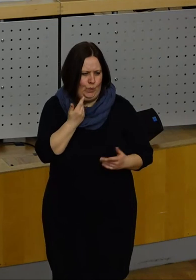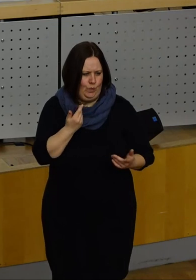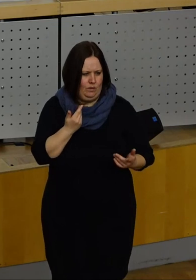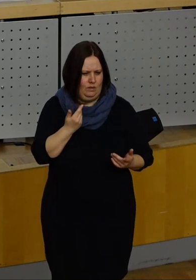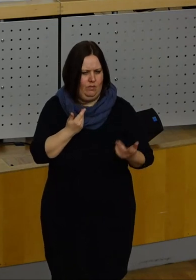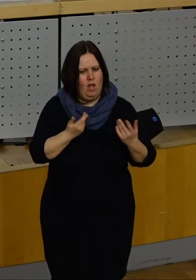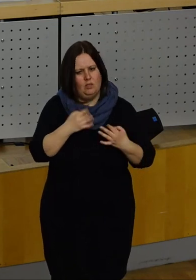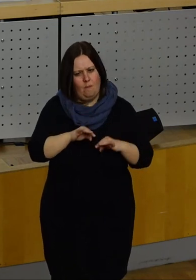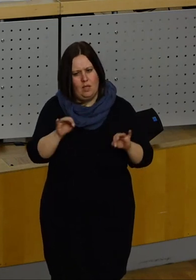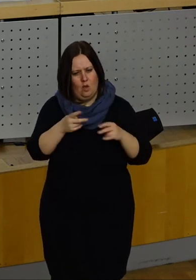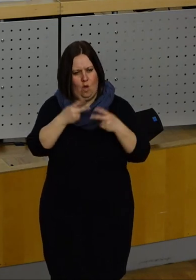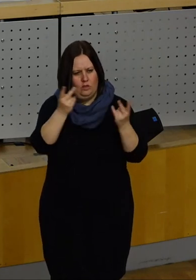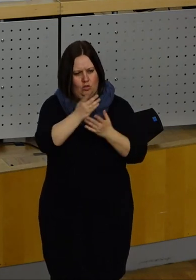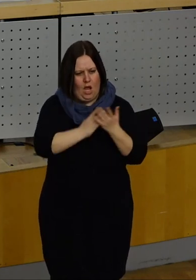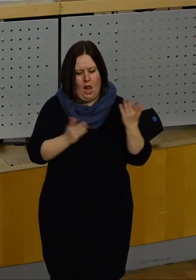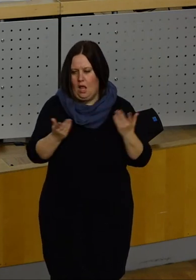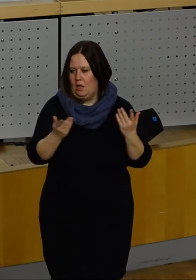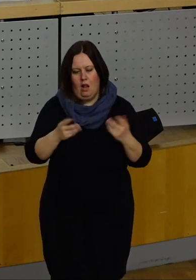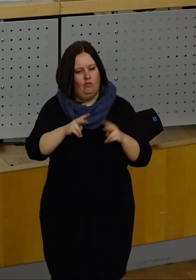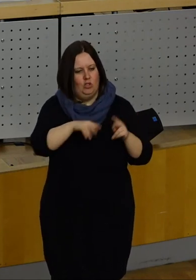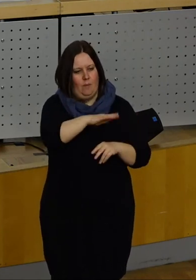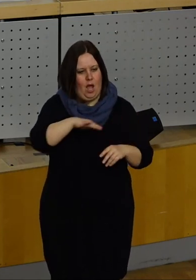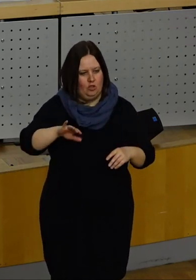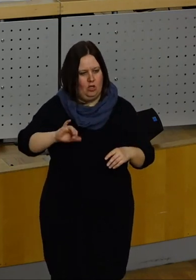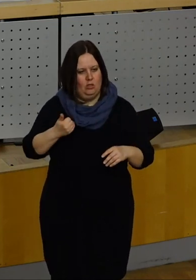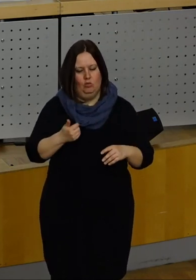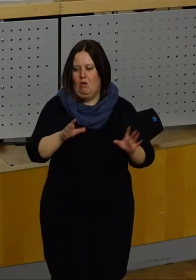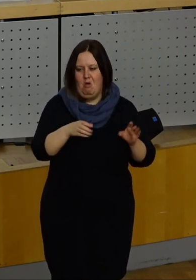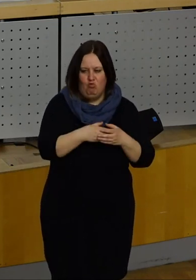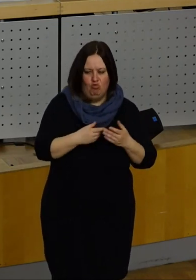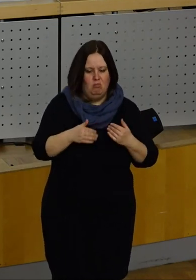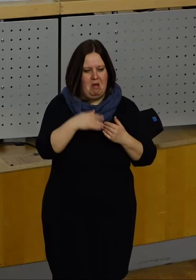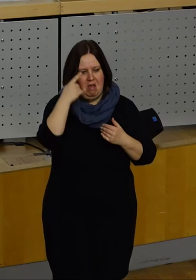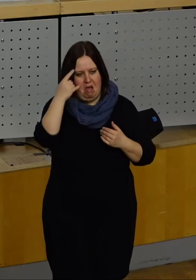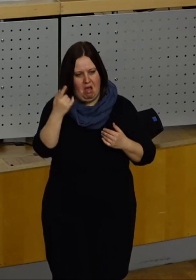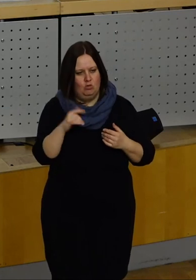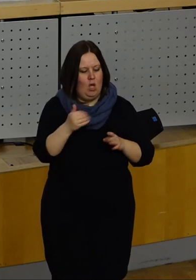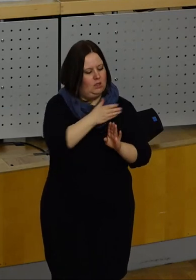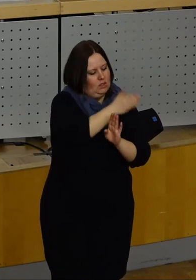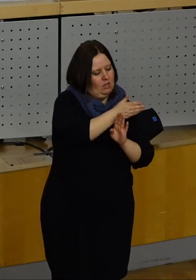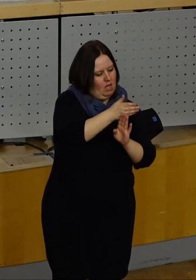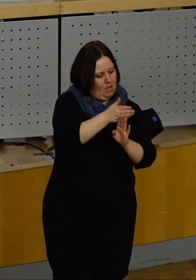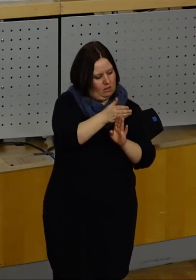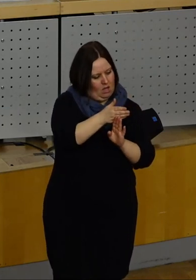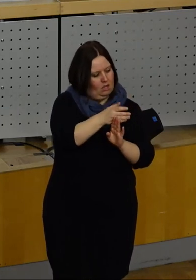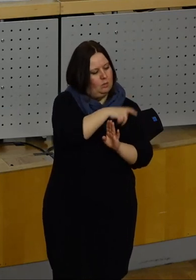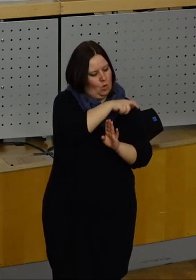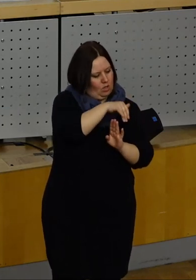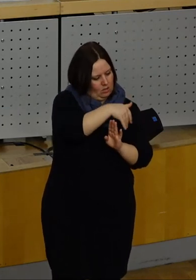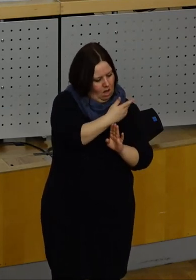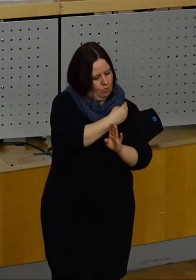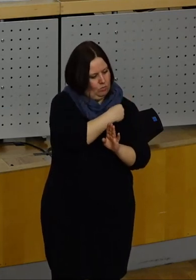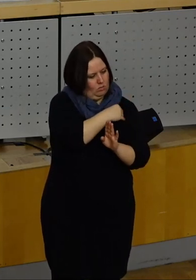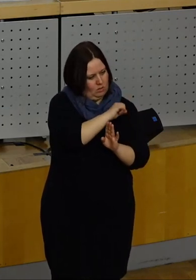wäre, wenn die öffentlichen Teile, egal ob es verschiedene Bereiche sind, in einem Ausschuss oder einem Beirat, alle hintereinander kommen. Da sind die Bürger da. Sie